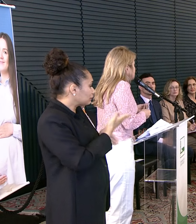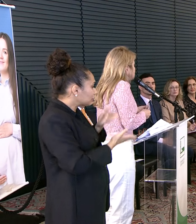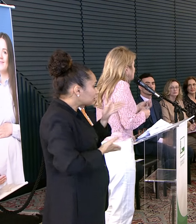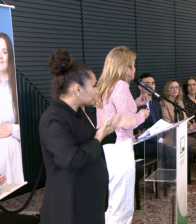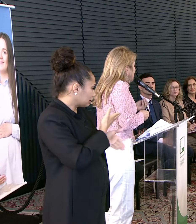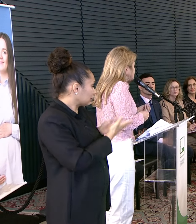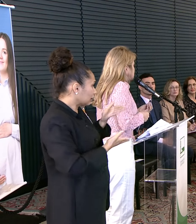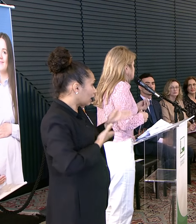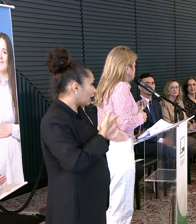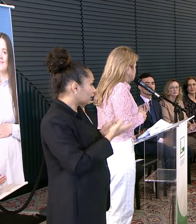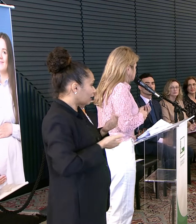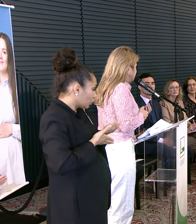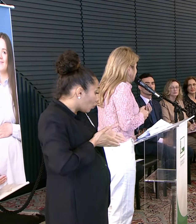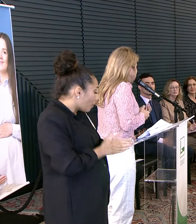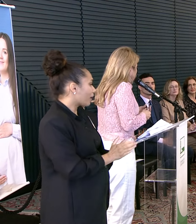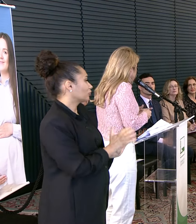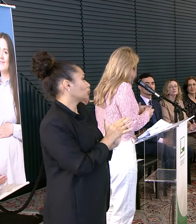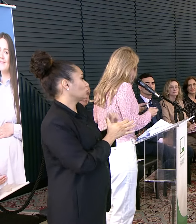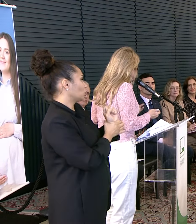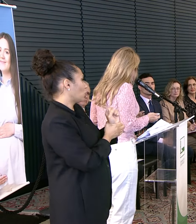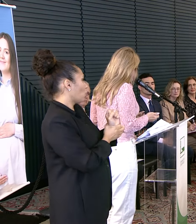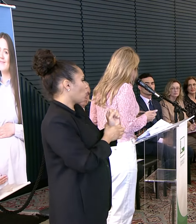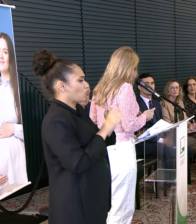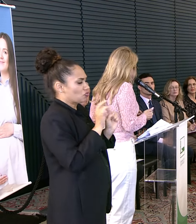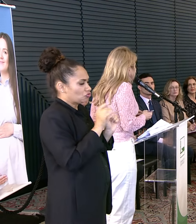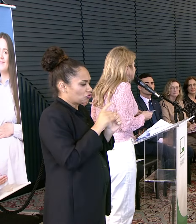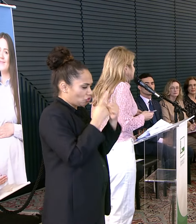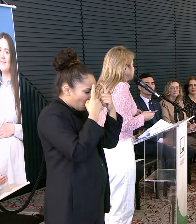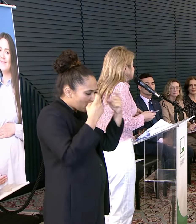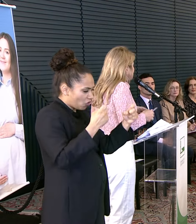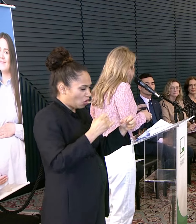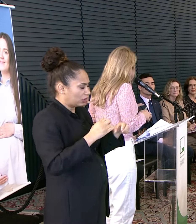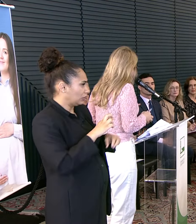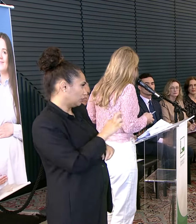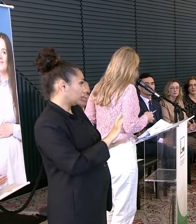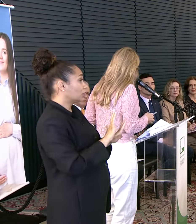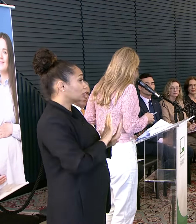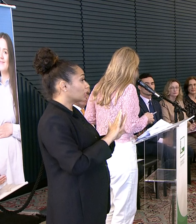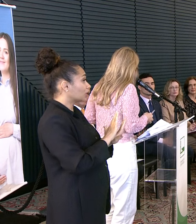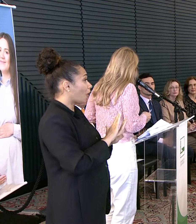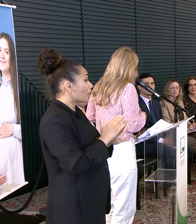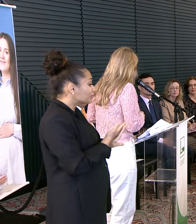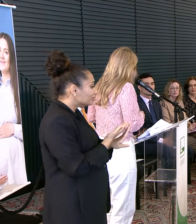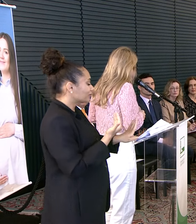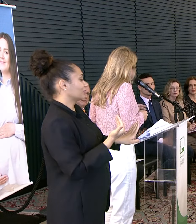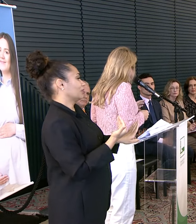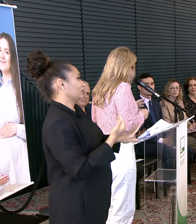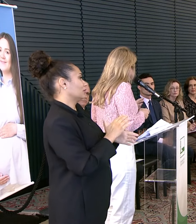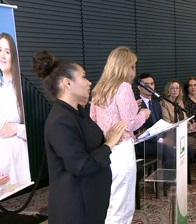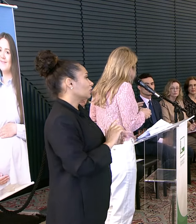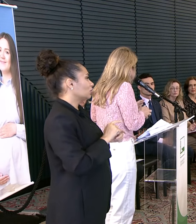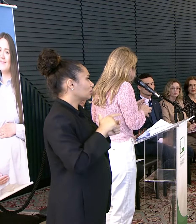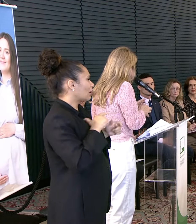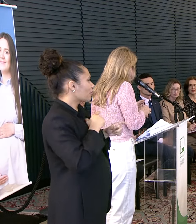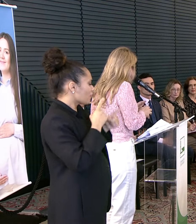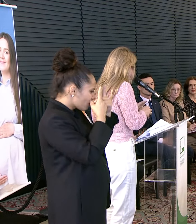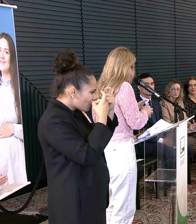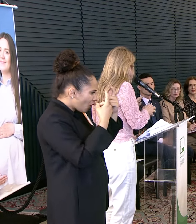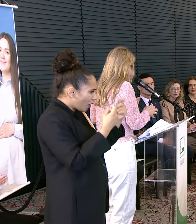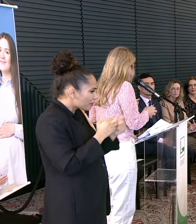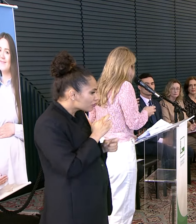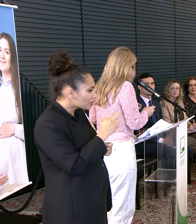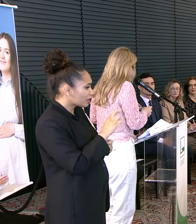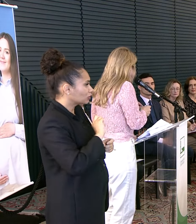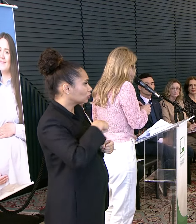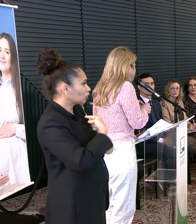Mas sim Do parto seguro Que é muito mais amplo E que separa o joio do trigo Quando a gente fala Em violência obstétrica Às vezes a gente